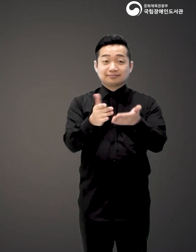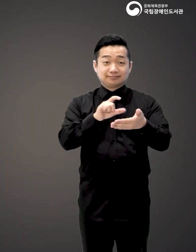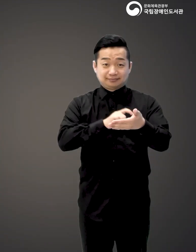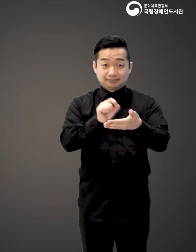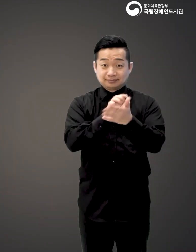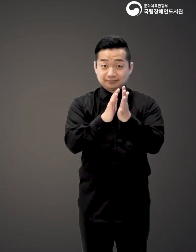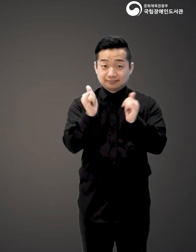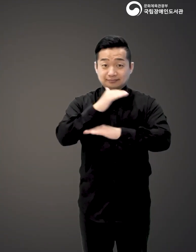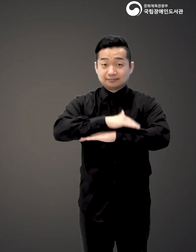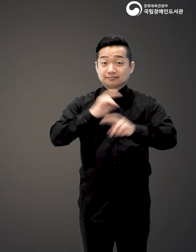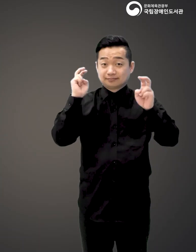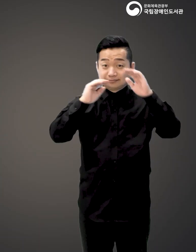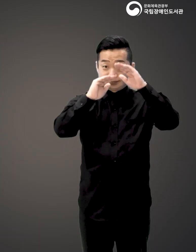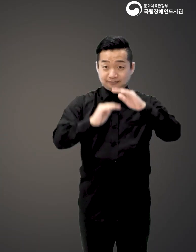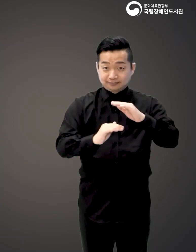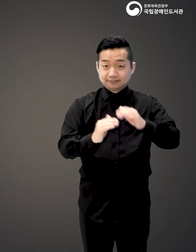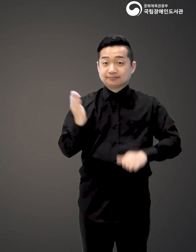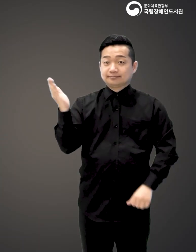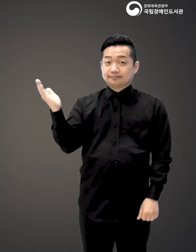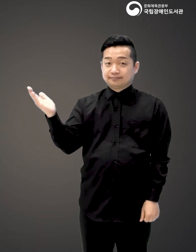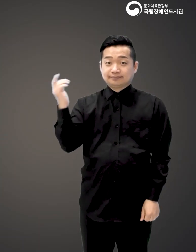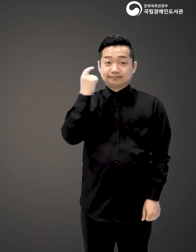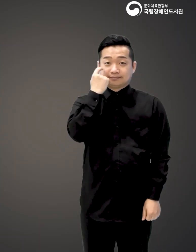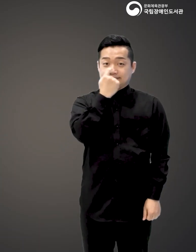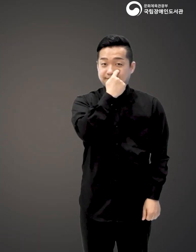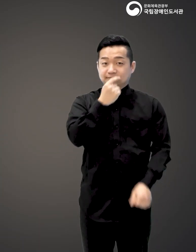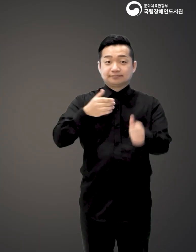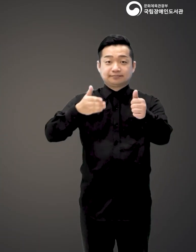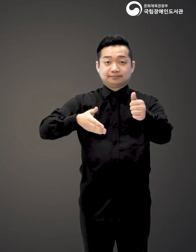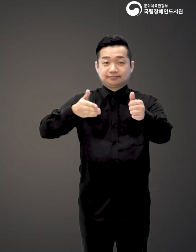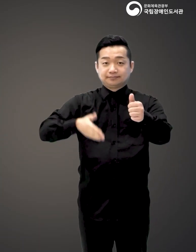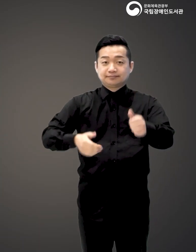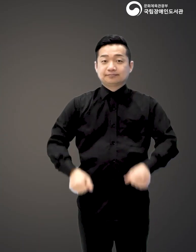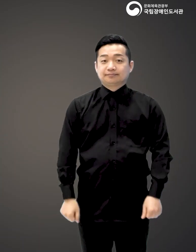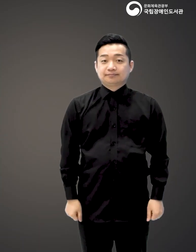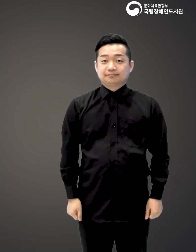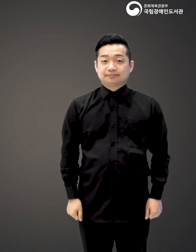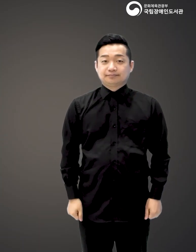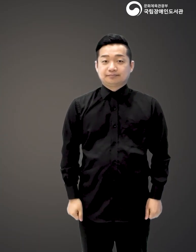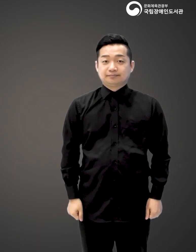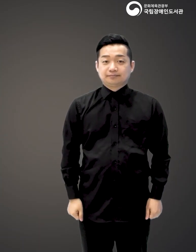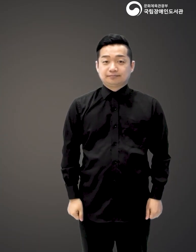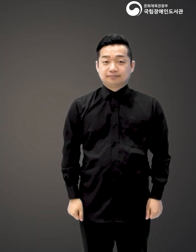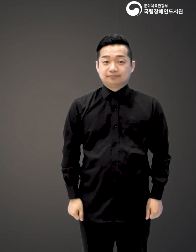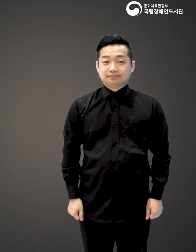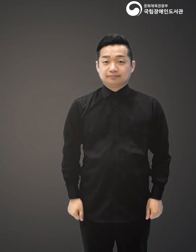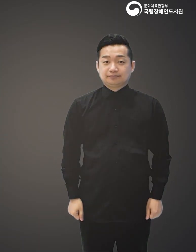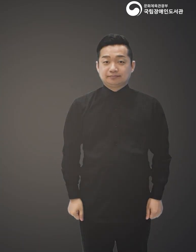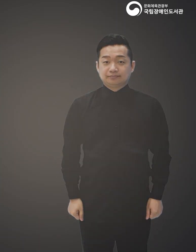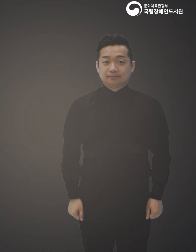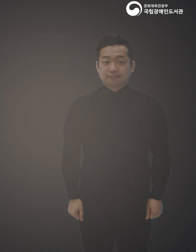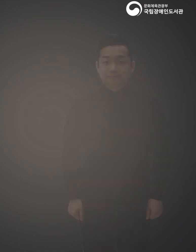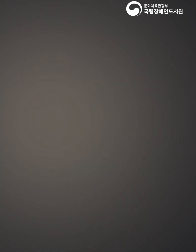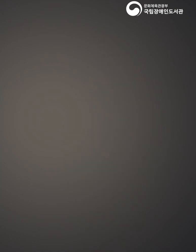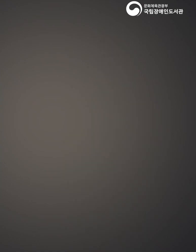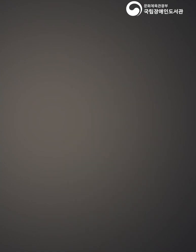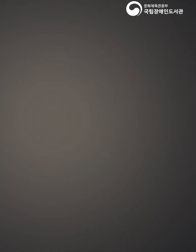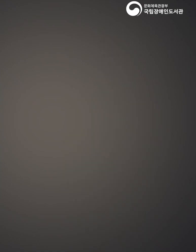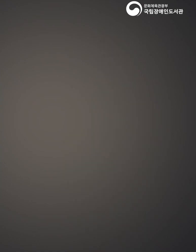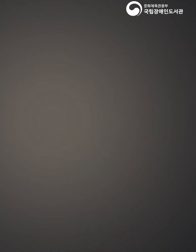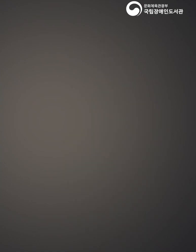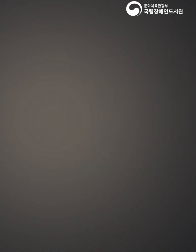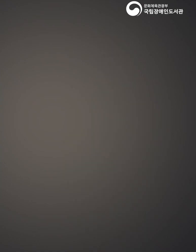도서명 회계천재가 된 홍대리 저자 손봉석 출판사 다산북스